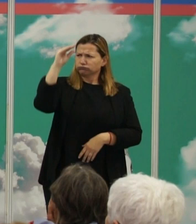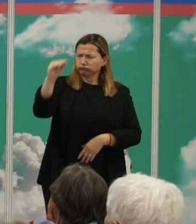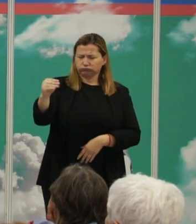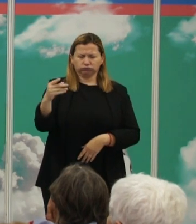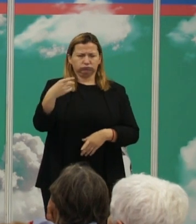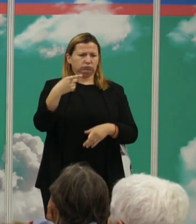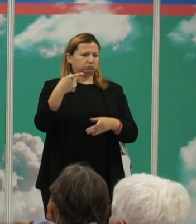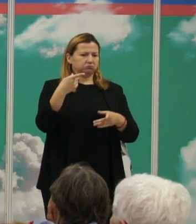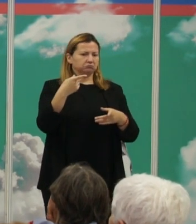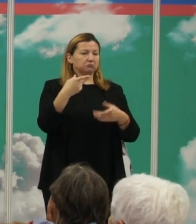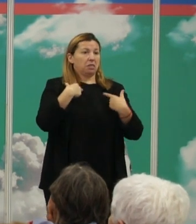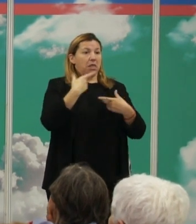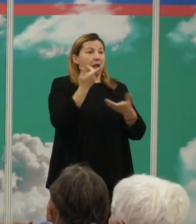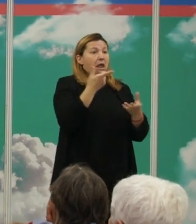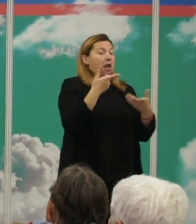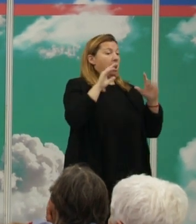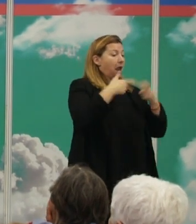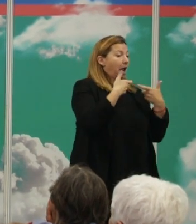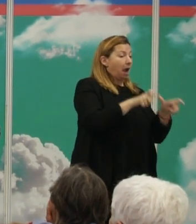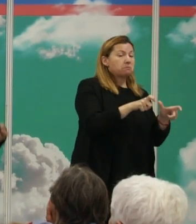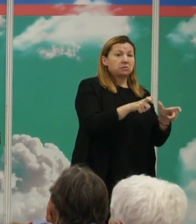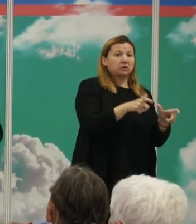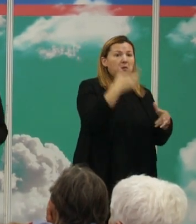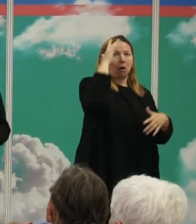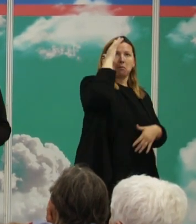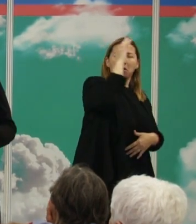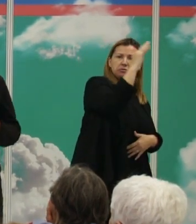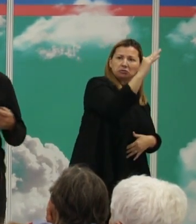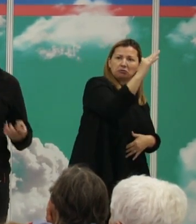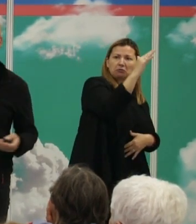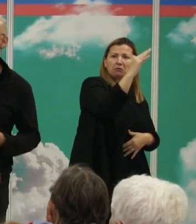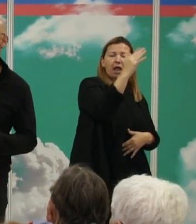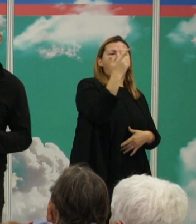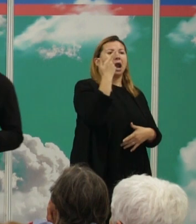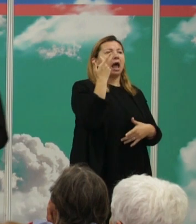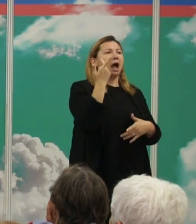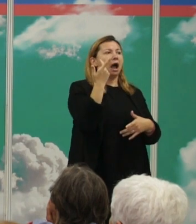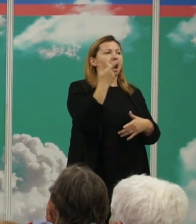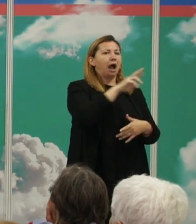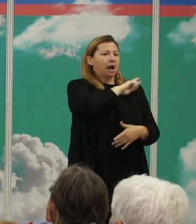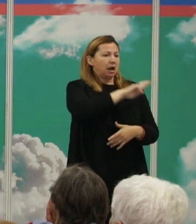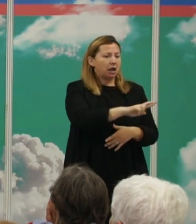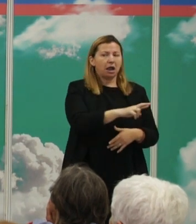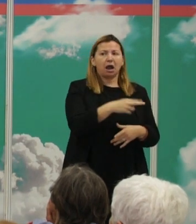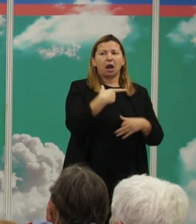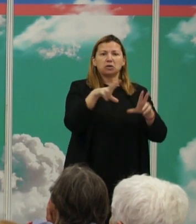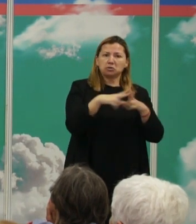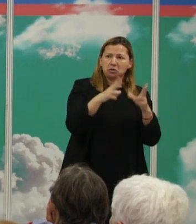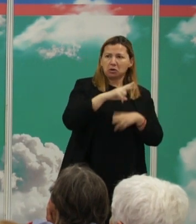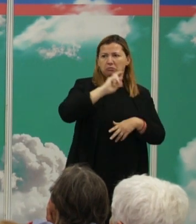desde disciplinas más humanistas, sobre todo, como puede ser la filosofía o la psicología o la sociología,